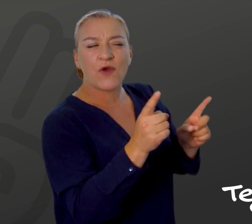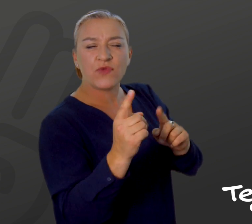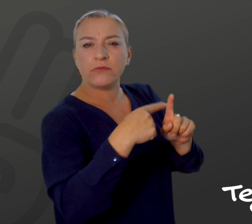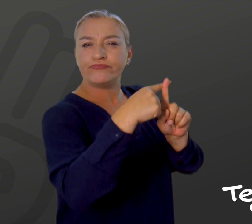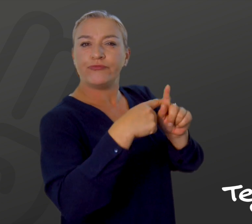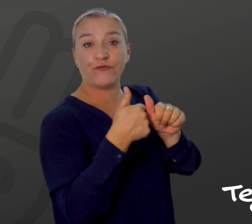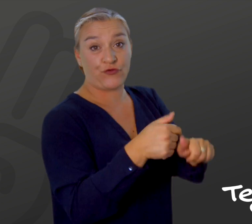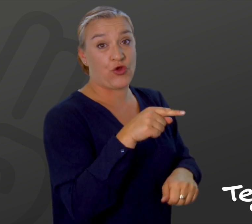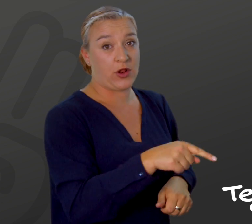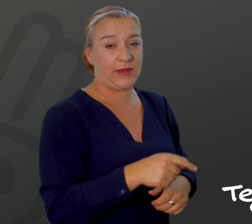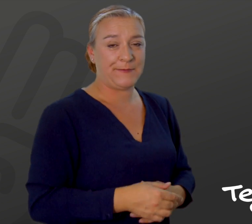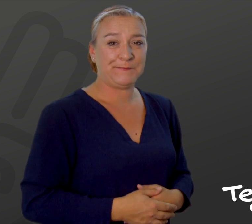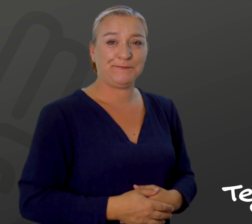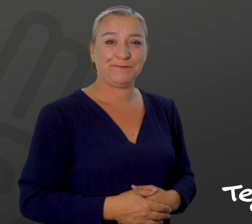hvad der vil være gældende ved en overenskomst.